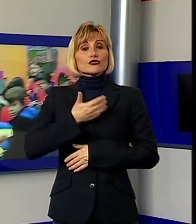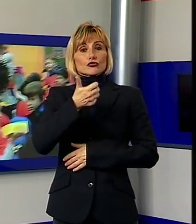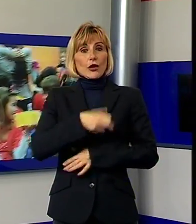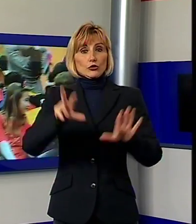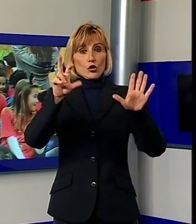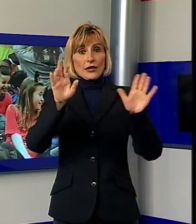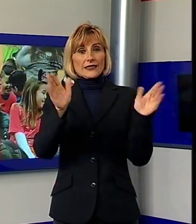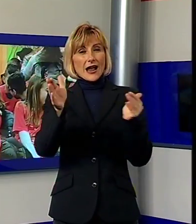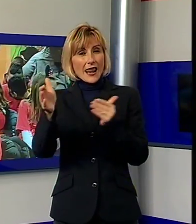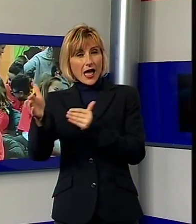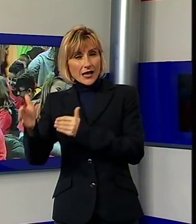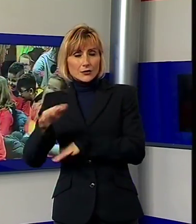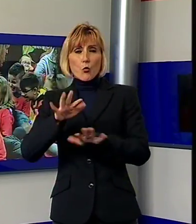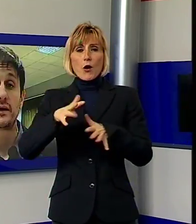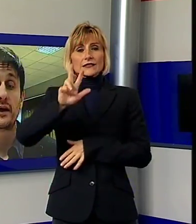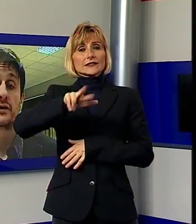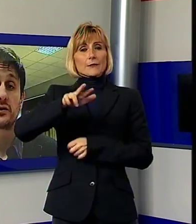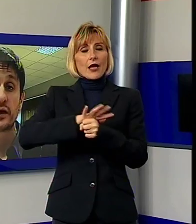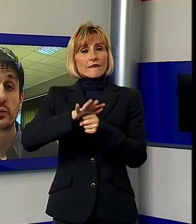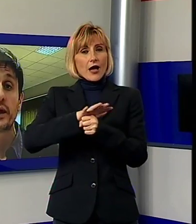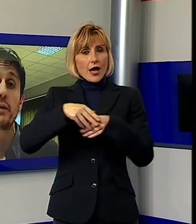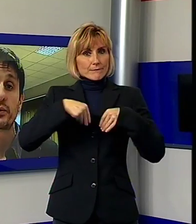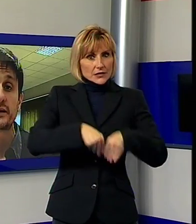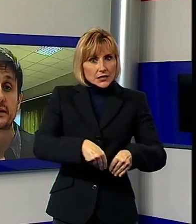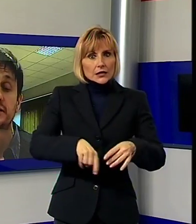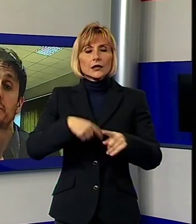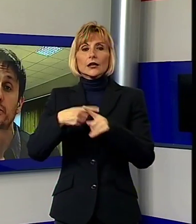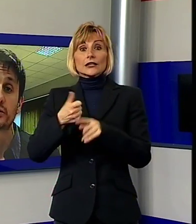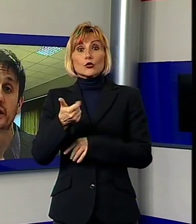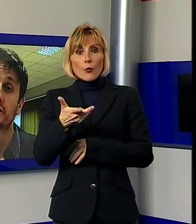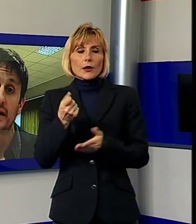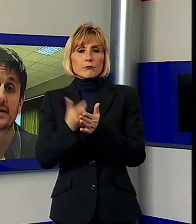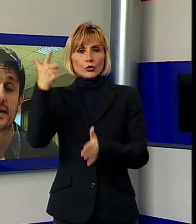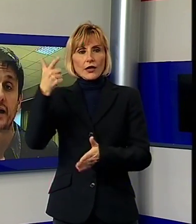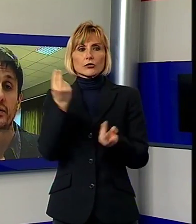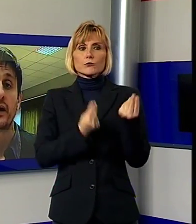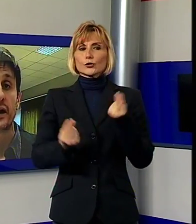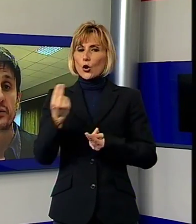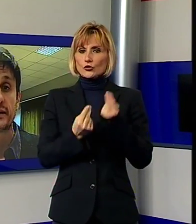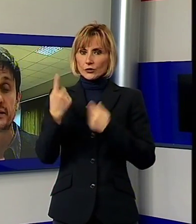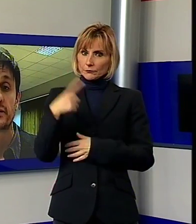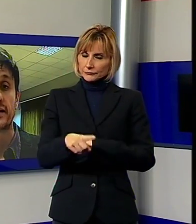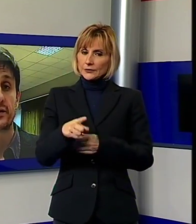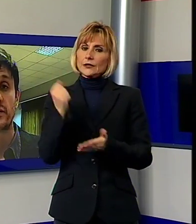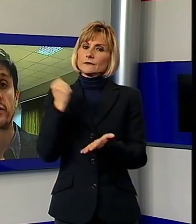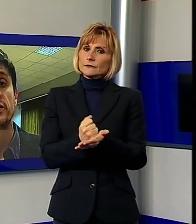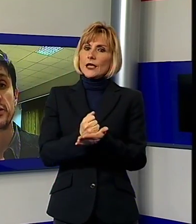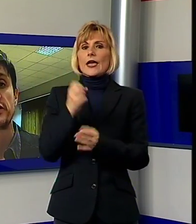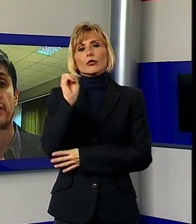quasi 3.000 famiglie coinvolte sono dei numeri importantissimi per un progetto che ha segnato l'educazione di questi ultimi cinque